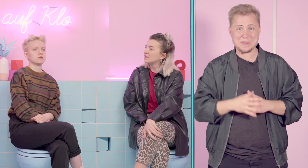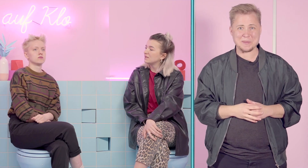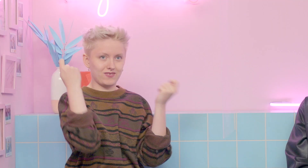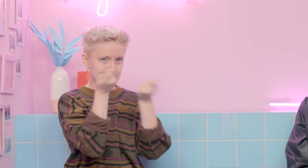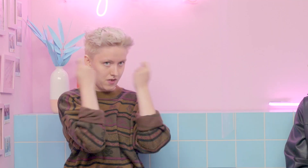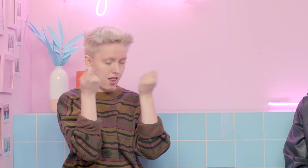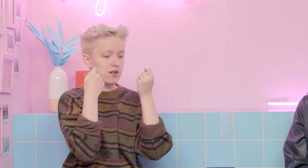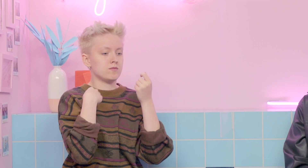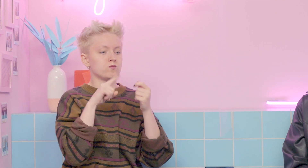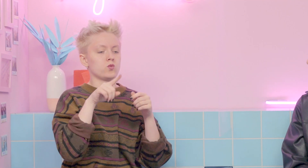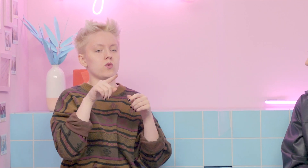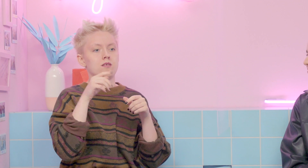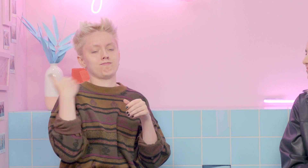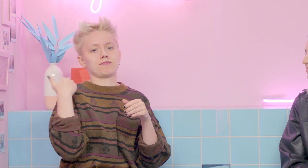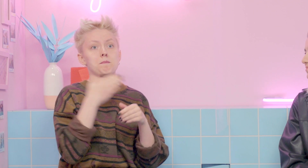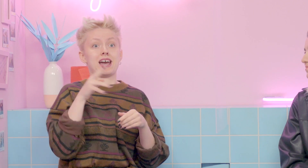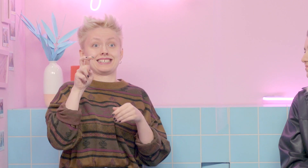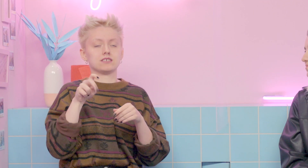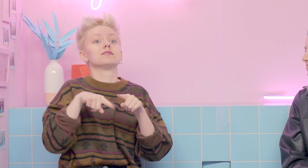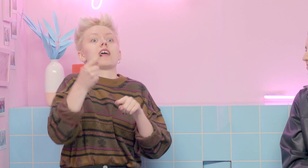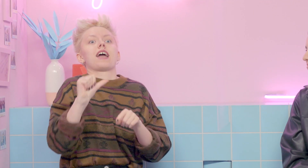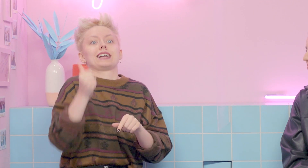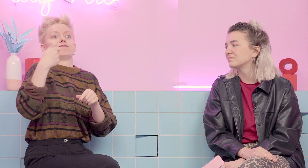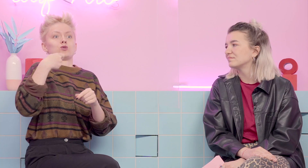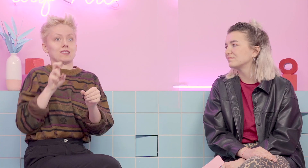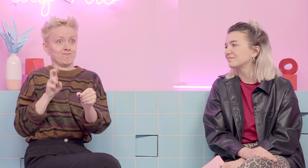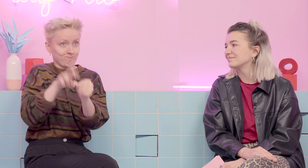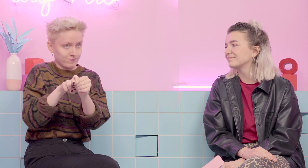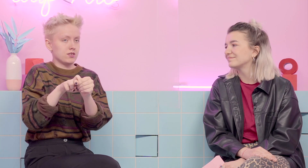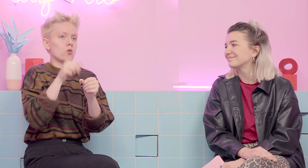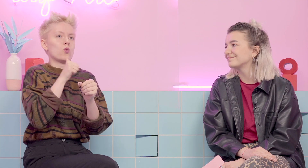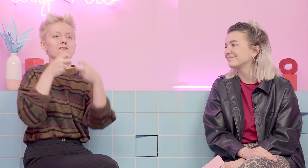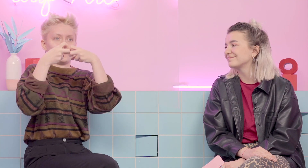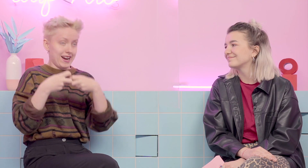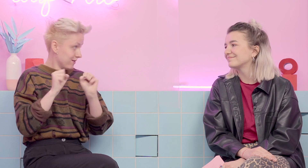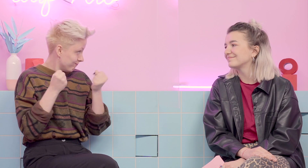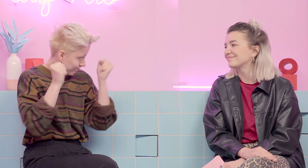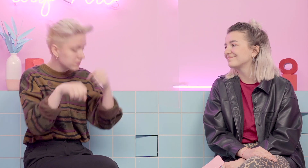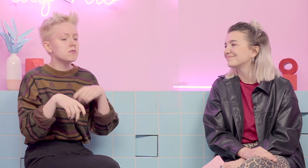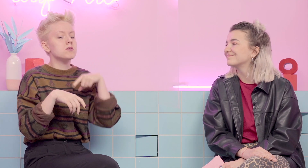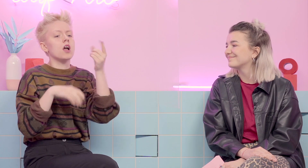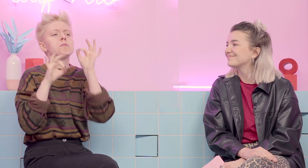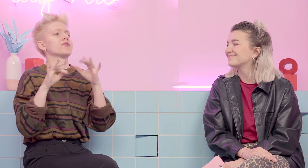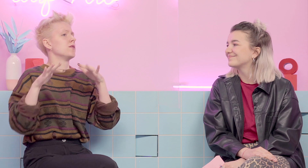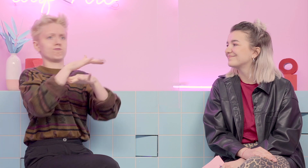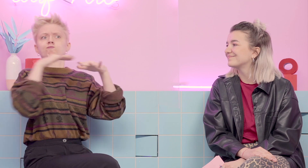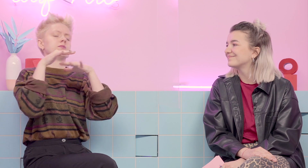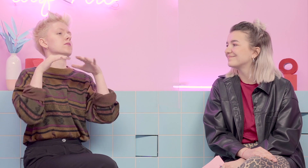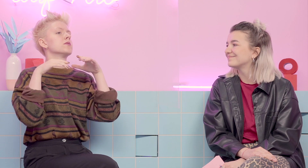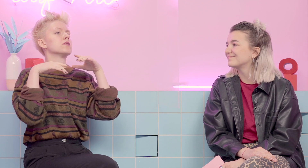Ja, beim Jugendfestival, da war ich gerade erst von der Beisitzerin zur ersten Vorstandsvorsitzenden geworden vom Jugendverein und wir waren da auf diesem Festival,